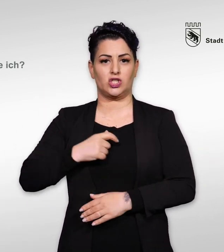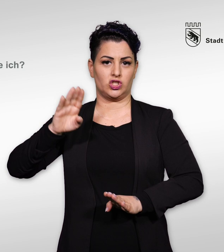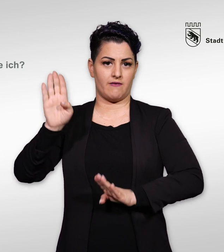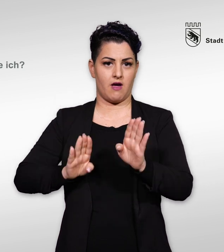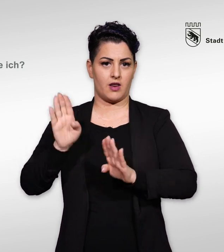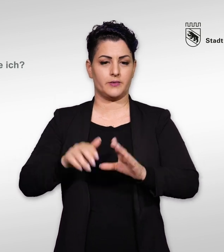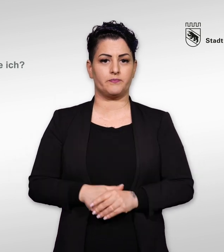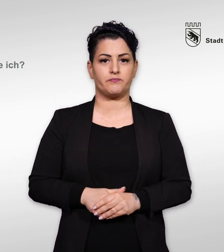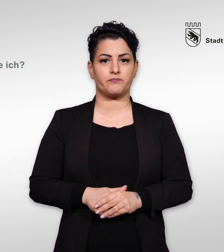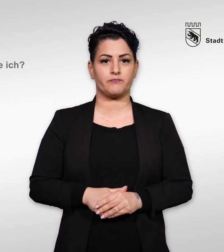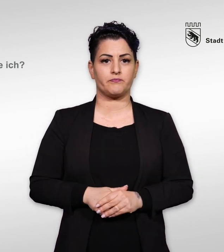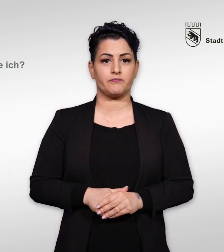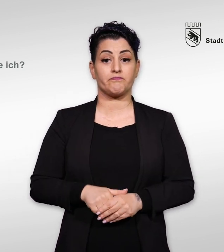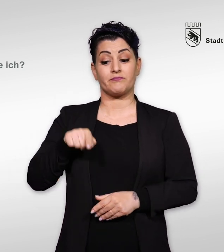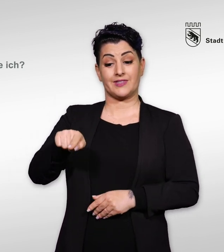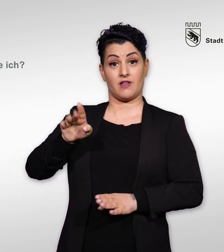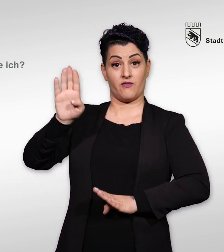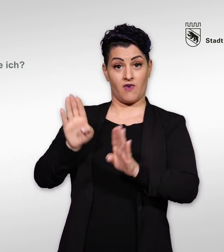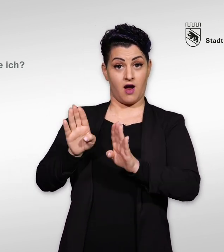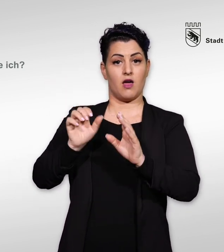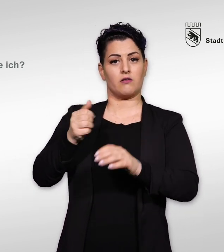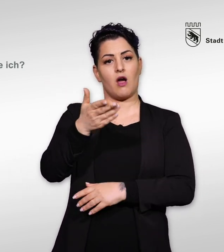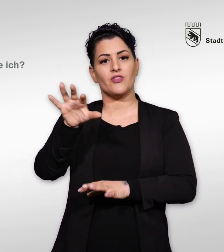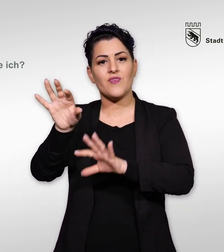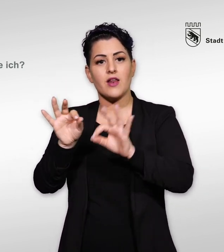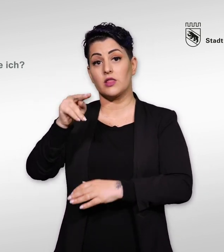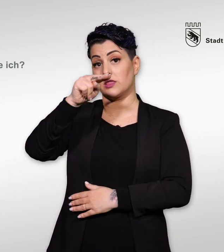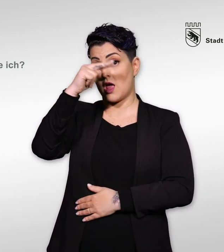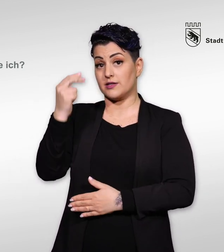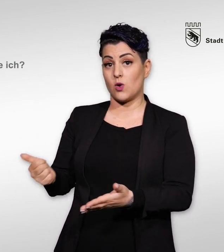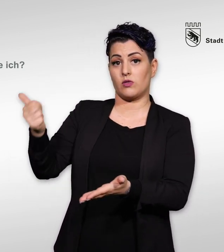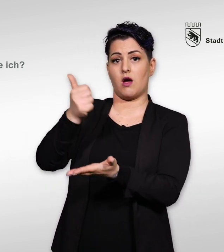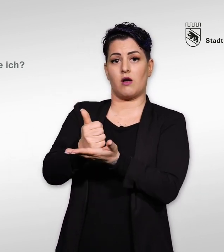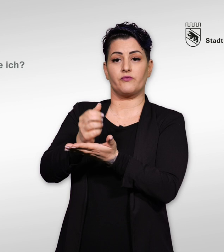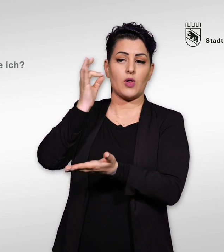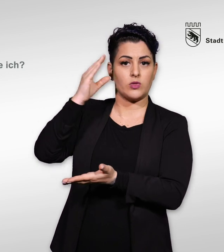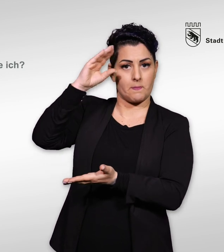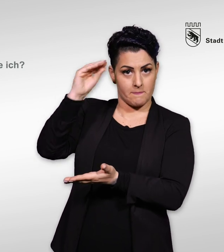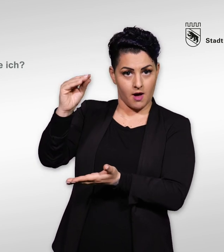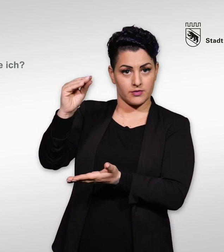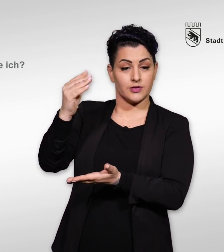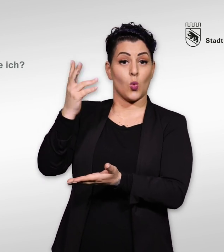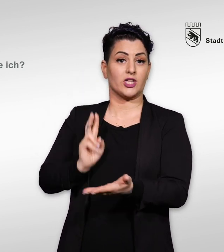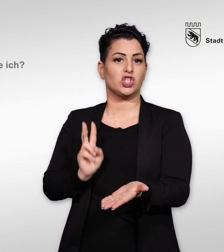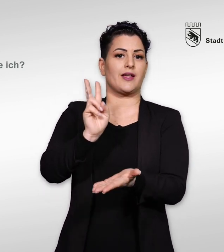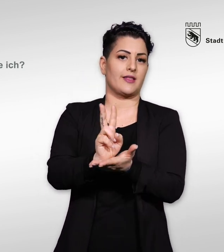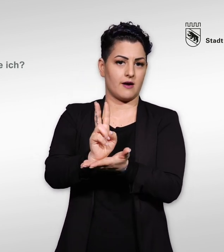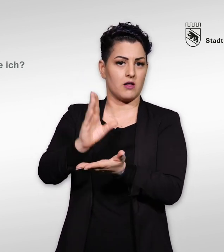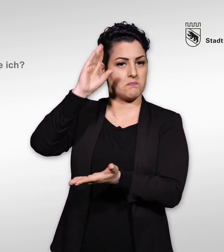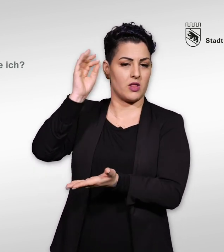eidgenössische Wahlen. An diesen Wahlen können Sie Nationalrätinnen und Nationalräte oder Ständerätinnen und